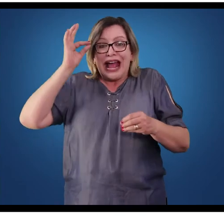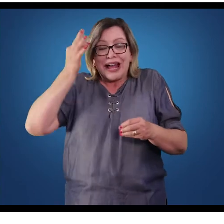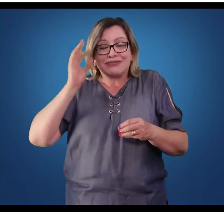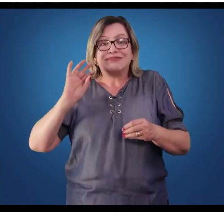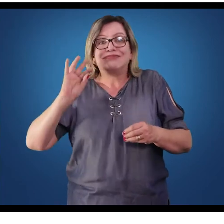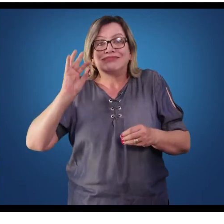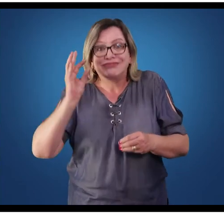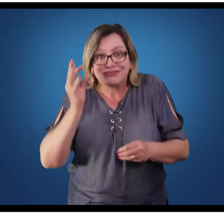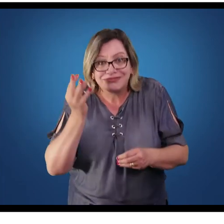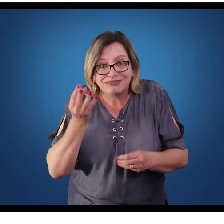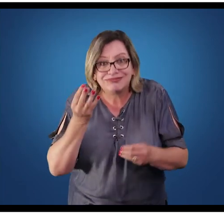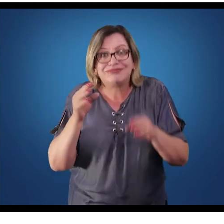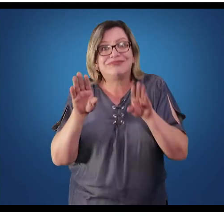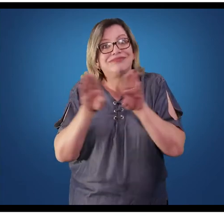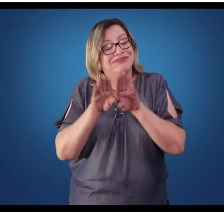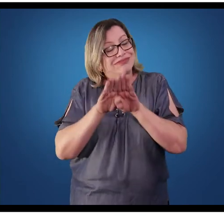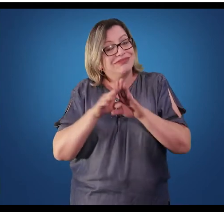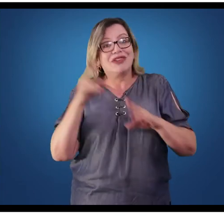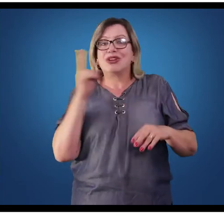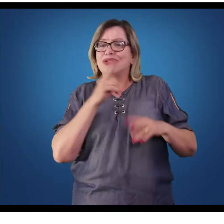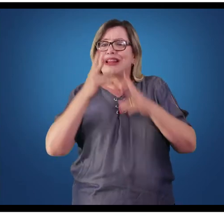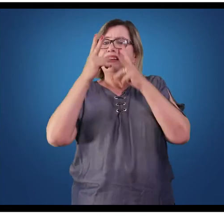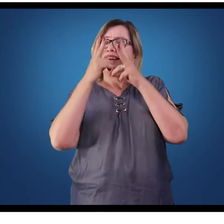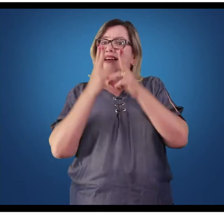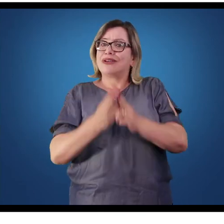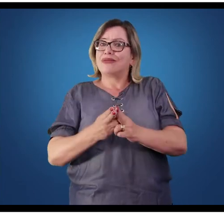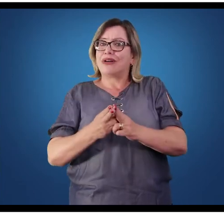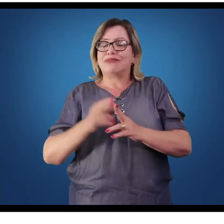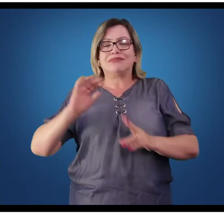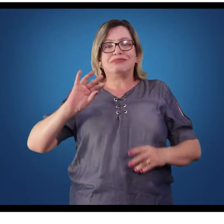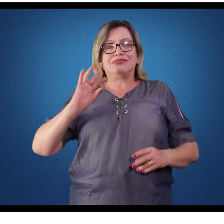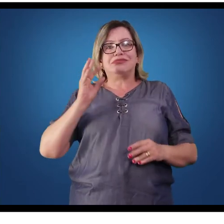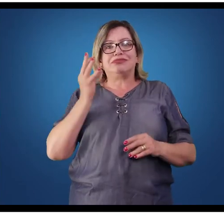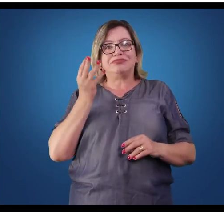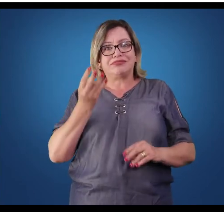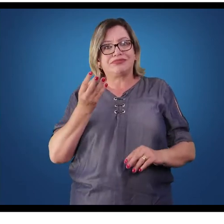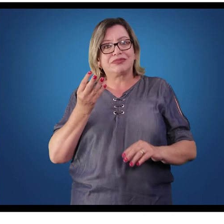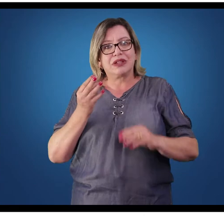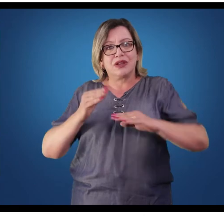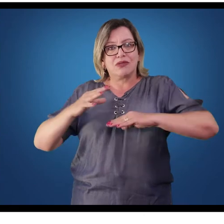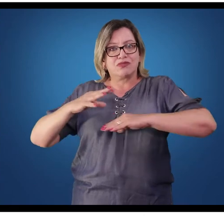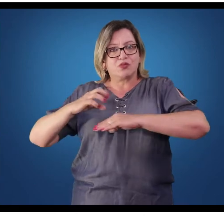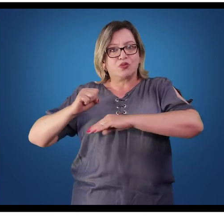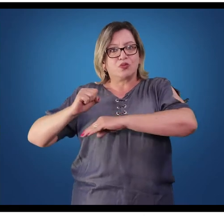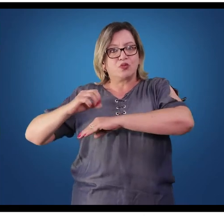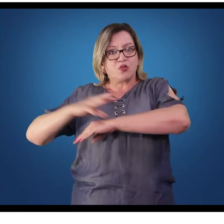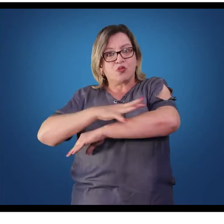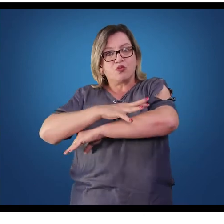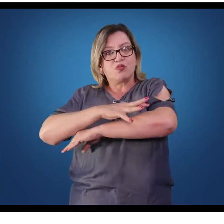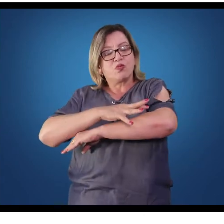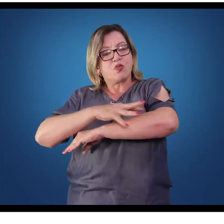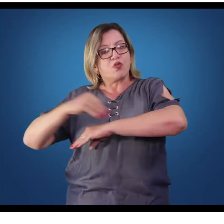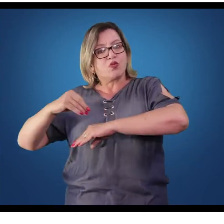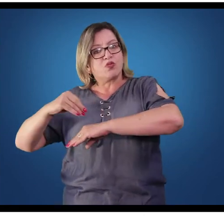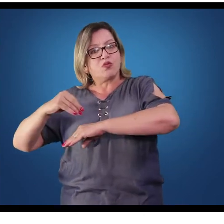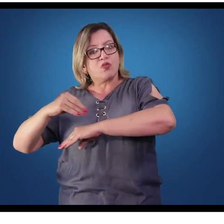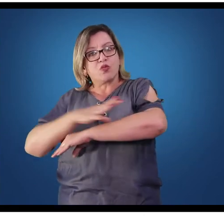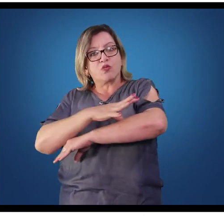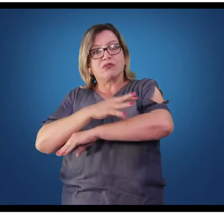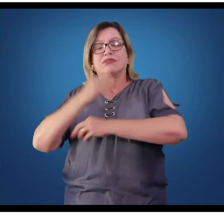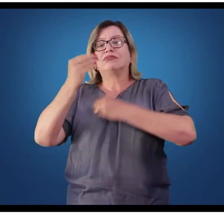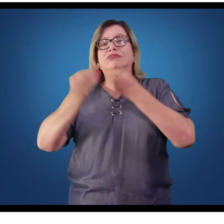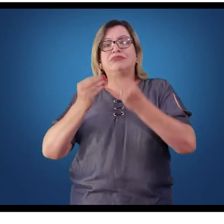que foi gerada para a fibra muscular. Acarretando, então, o movimento oposto. Saída do cálcio,